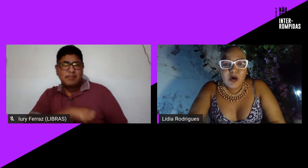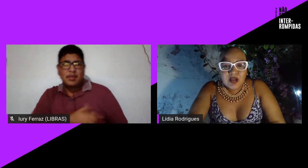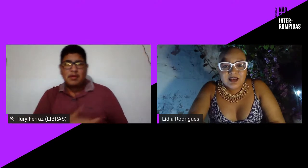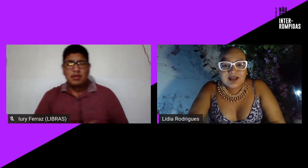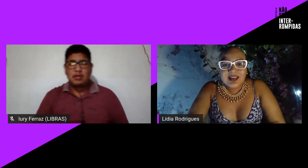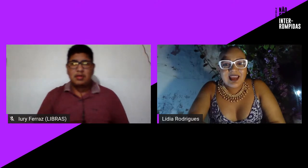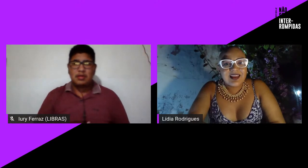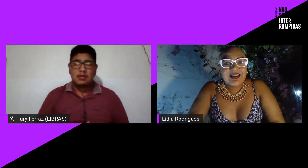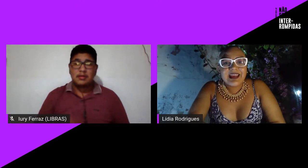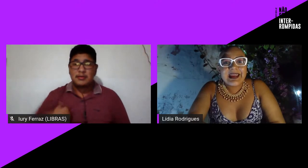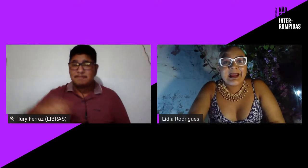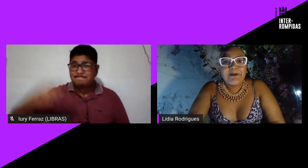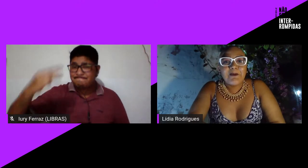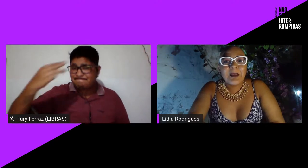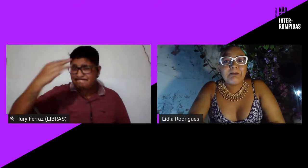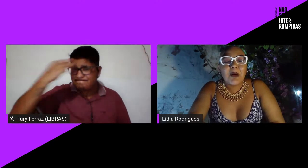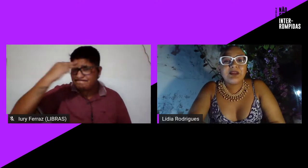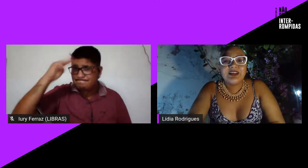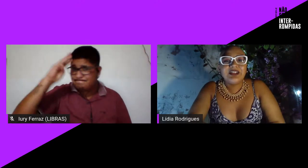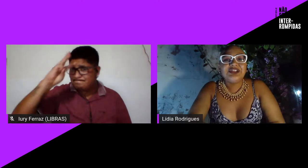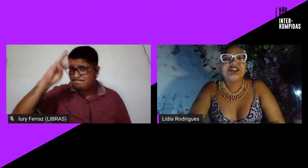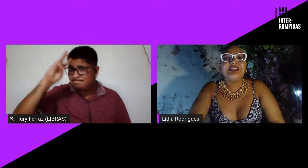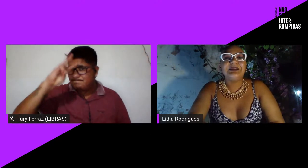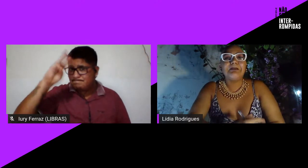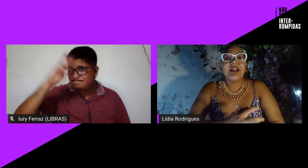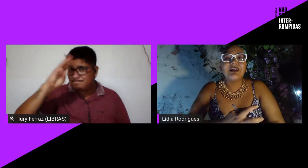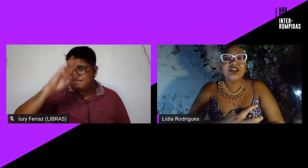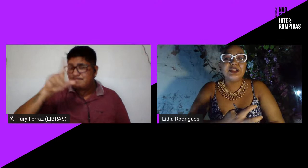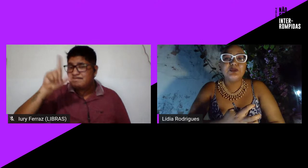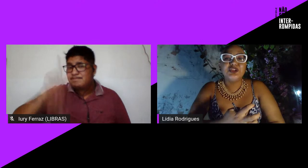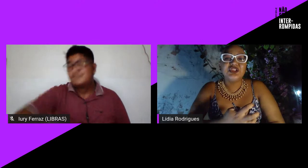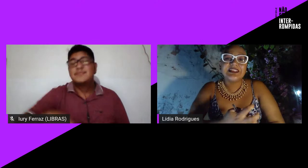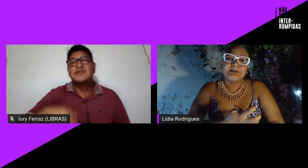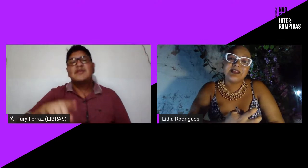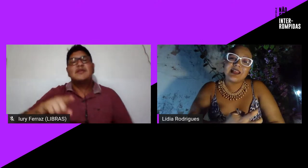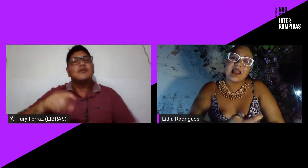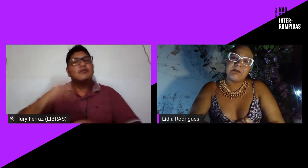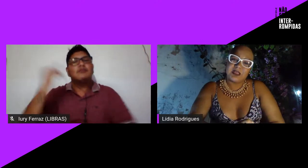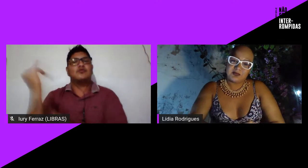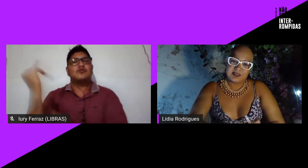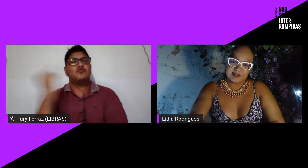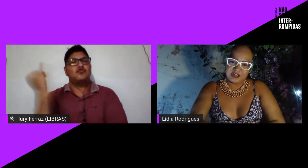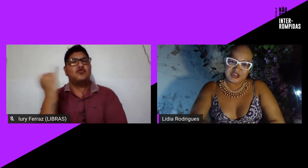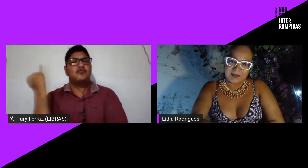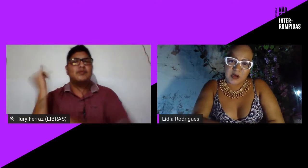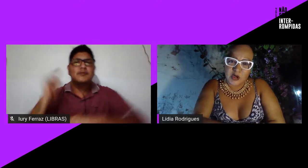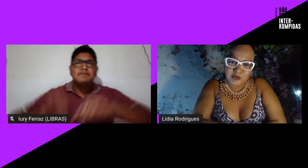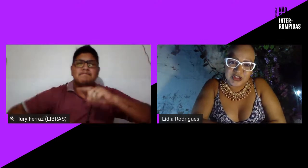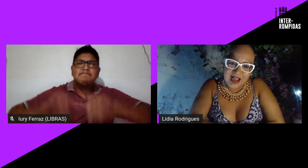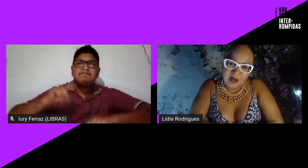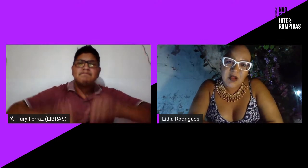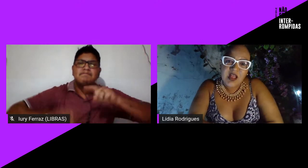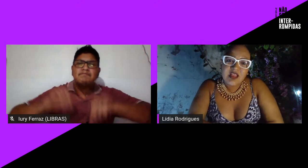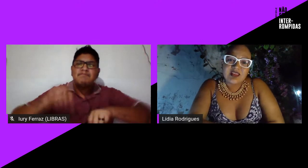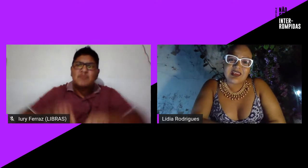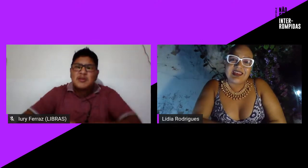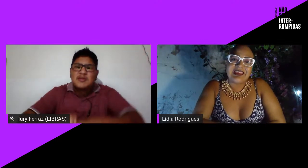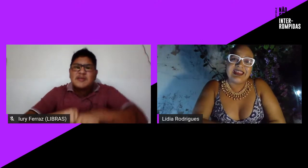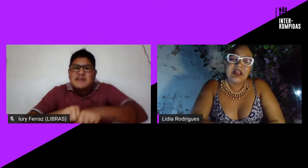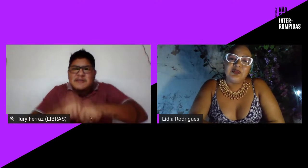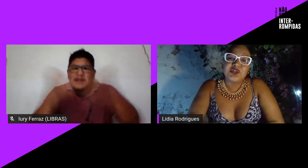a memória ela é um importante mecanismo de desmantelamento desse sistema colonial